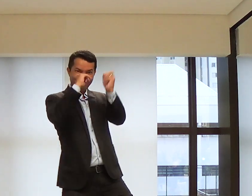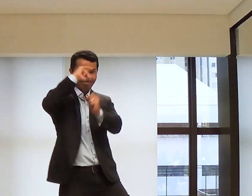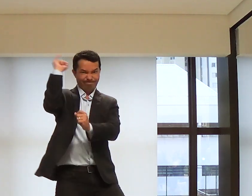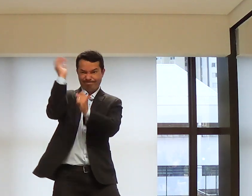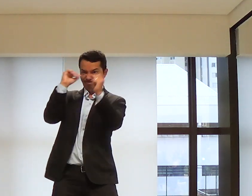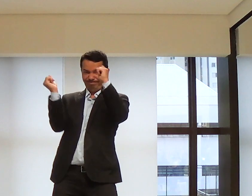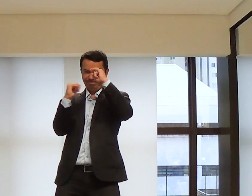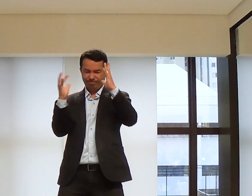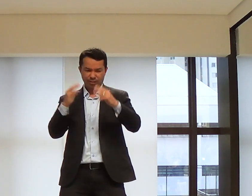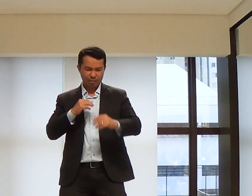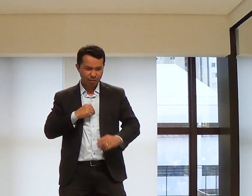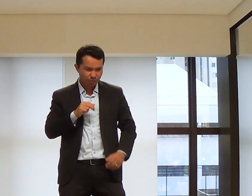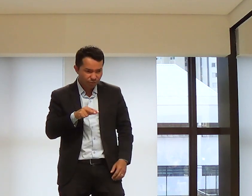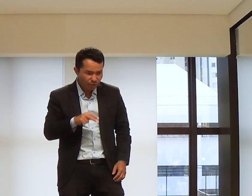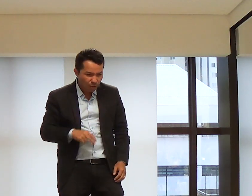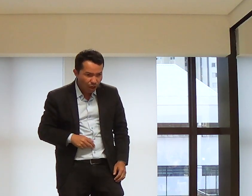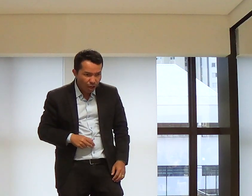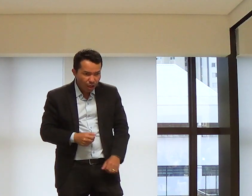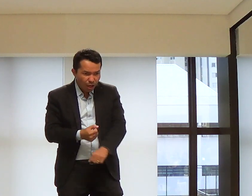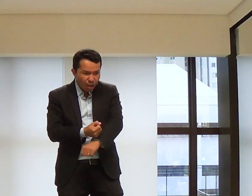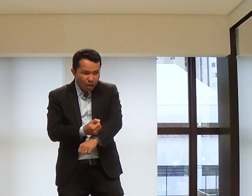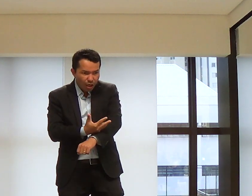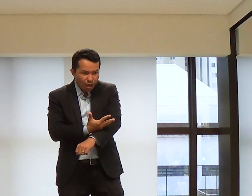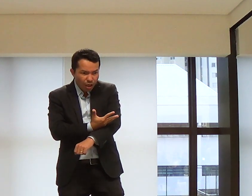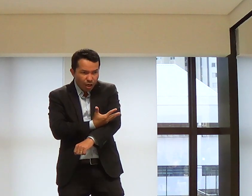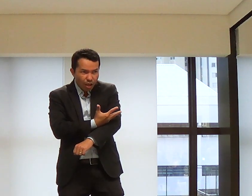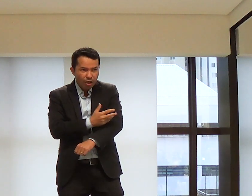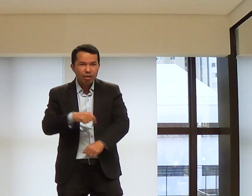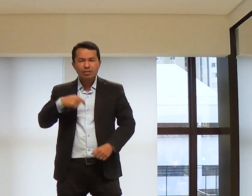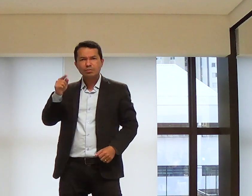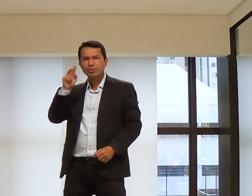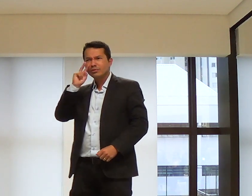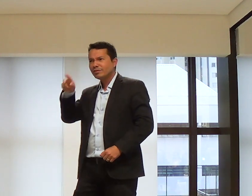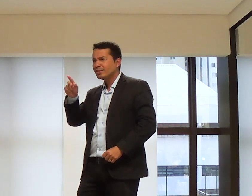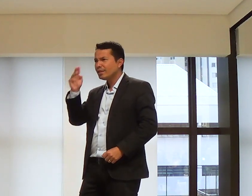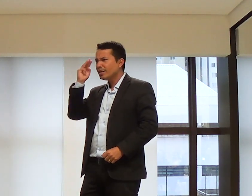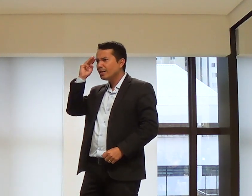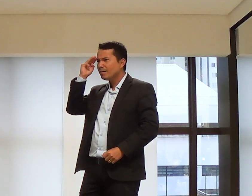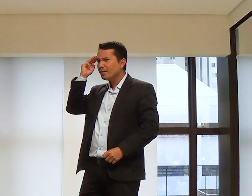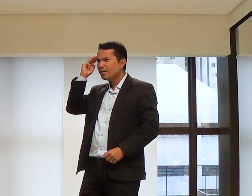no Facebook, alguma postagem. E eu fiquei olhando, e aquilo me tocou.